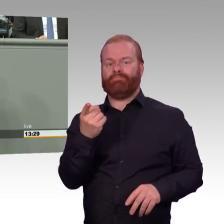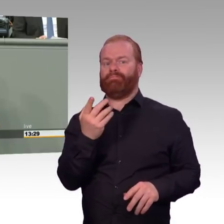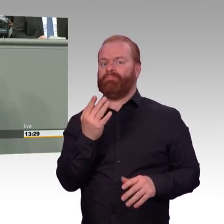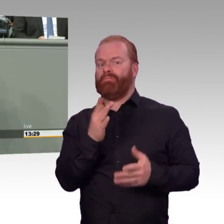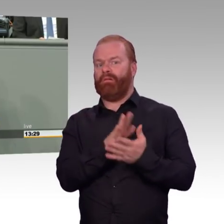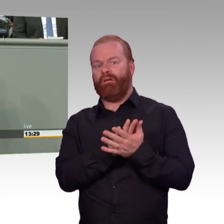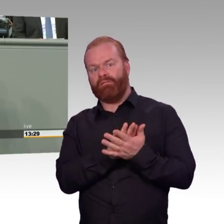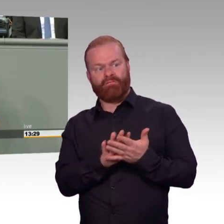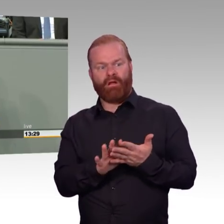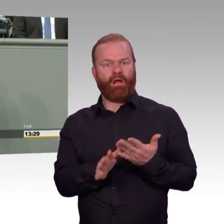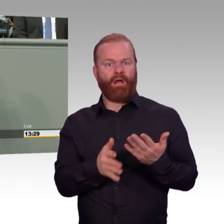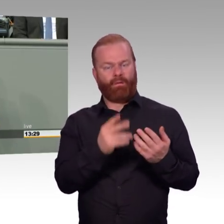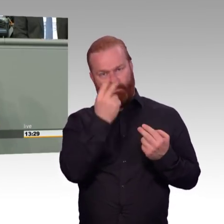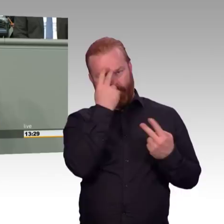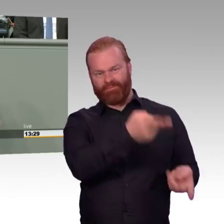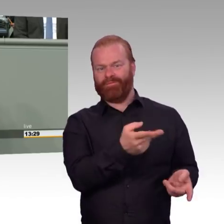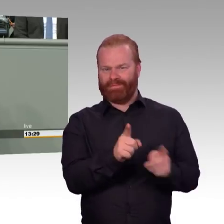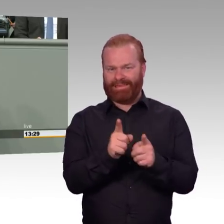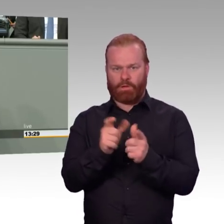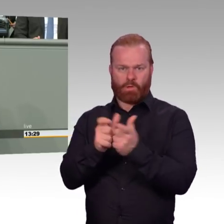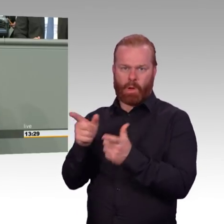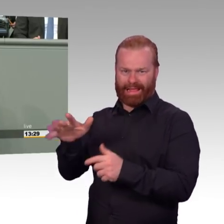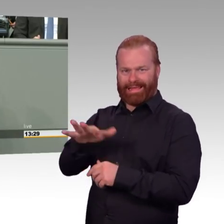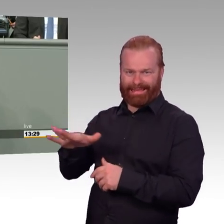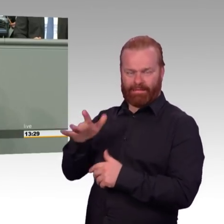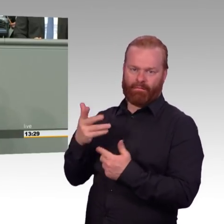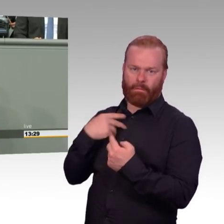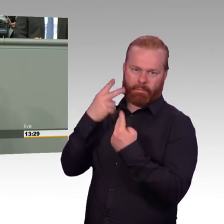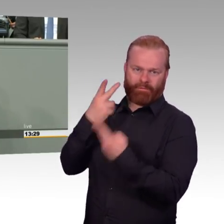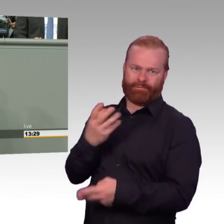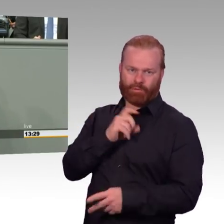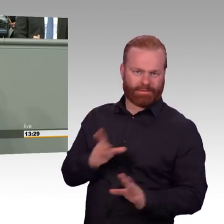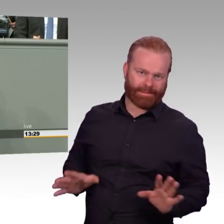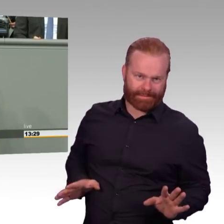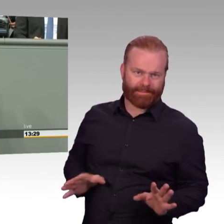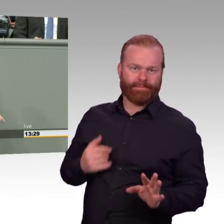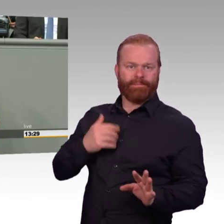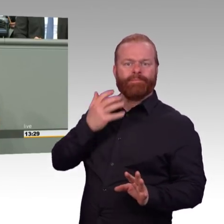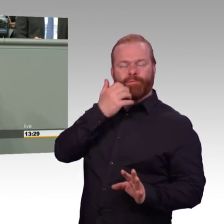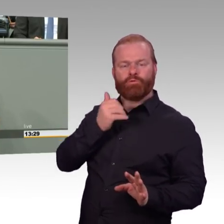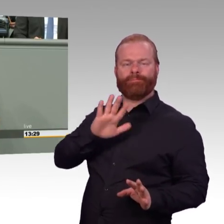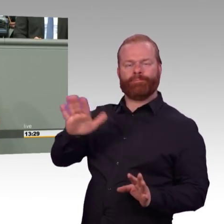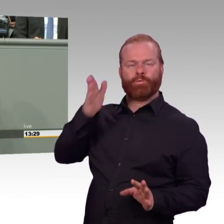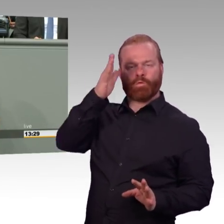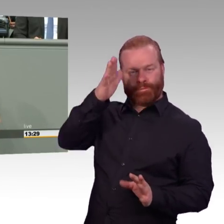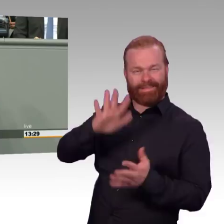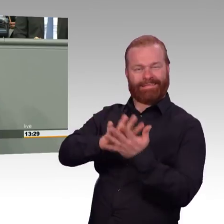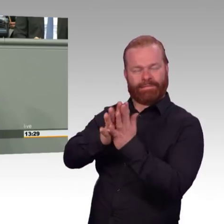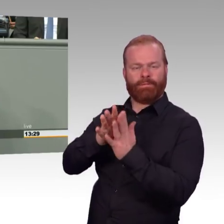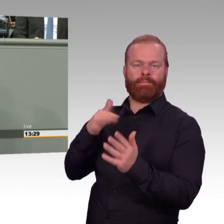investieren und mit ihnen eine Zukunft aufbauen, dann gehen sie uns verloren. Und das wollen wir uns nicht leisten. Und das gilt natürlich, das